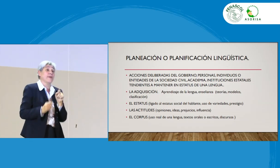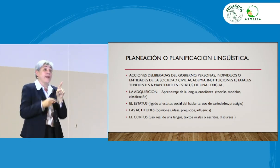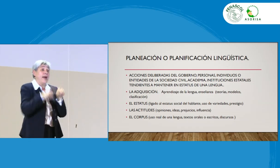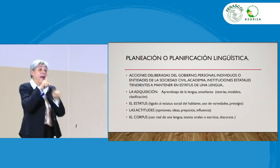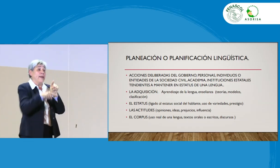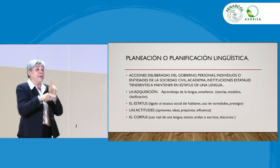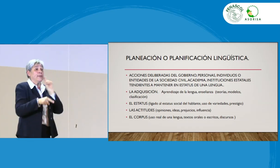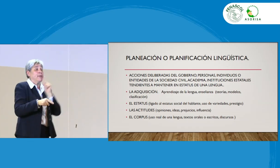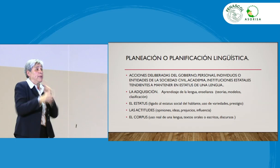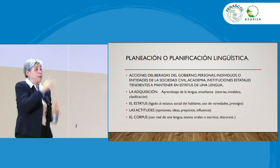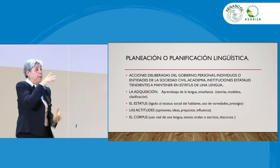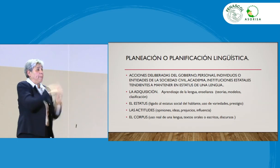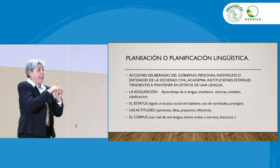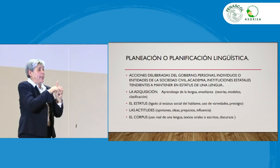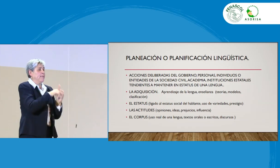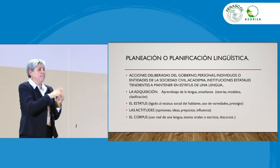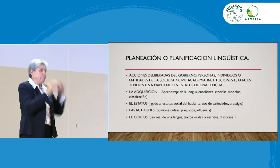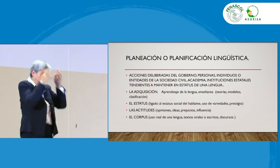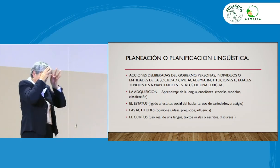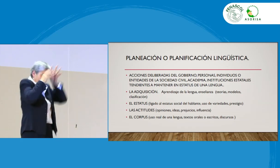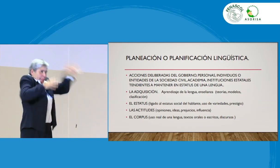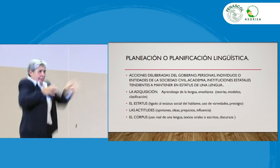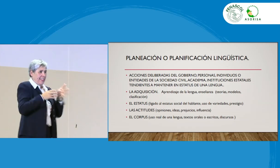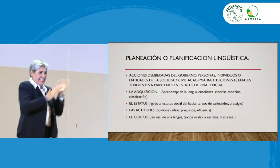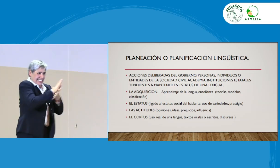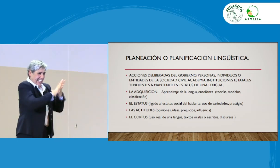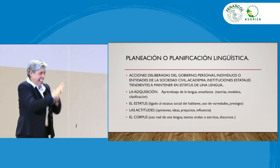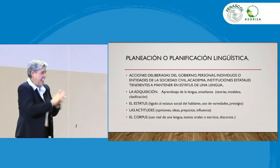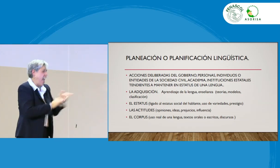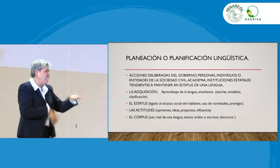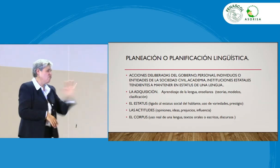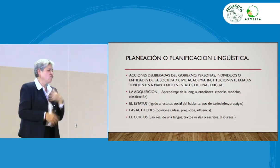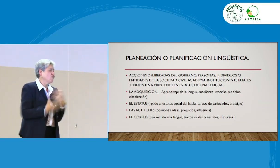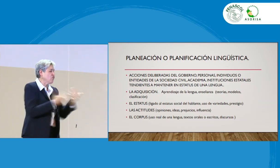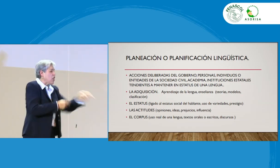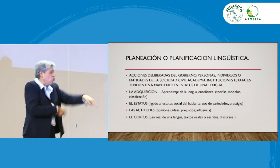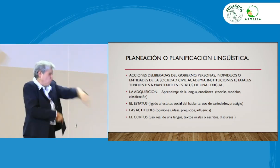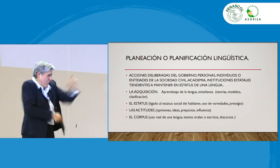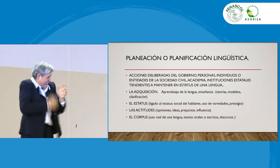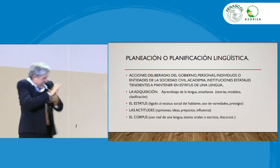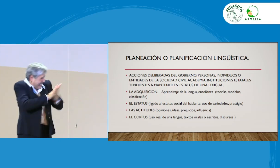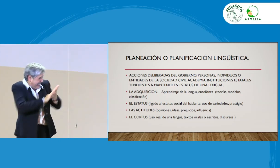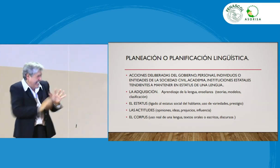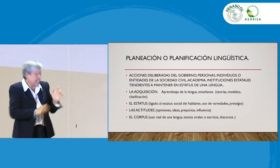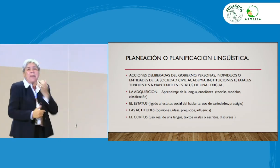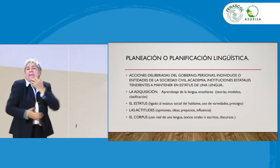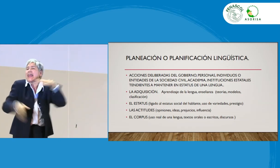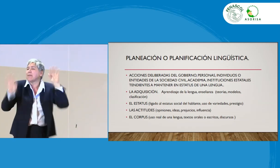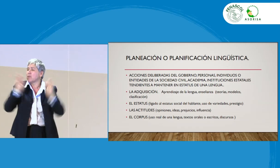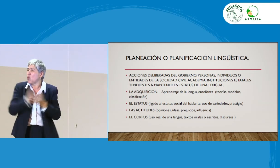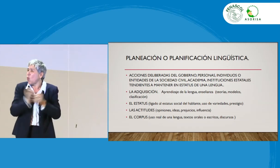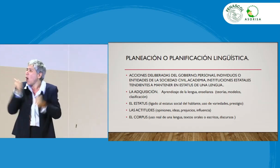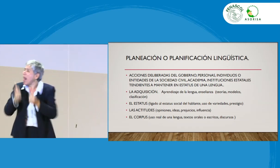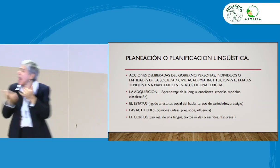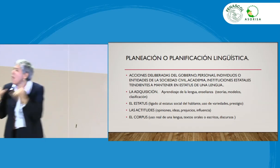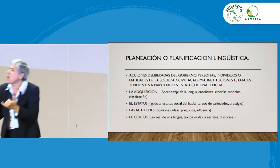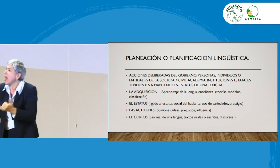hay algunas, no sé, las personas sordas, surge una seña como esta, como imaginar, por ejemplo. No sé, una seña que se use ahorita,